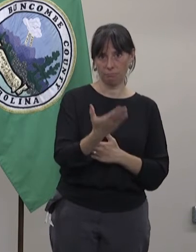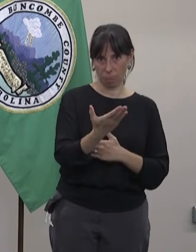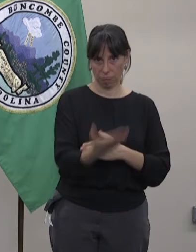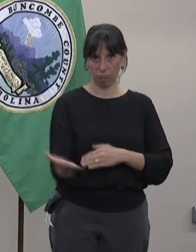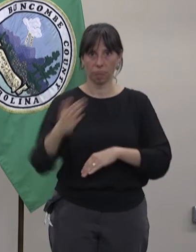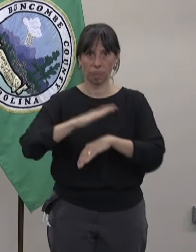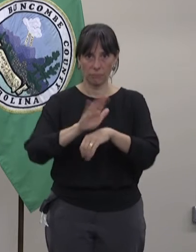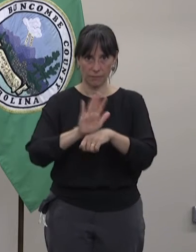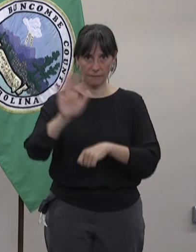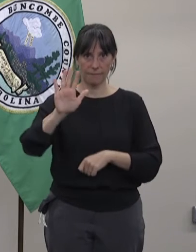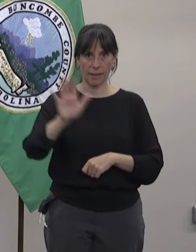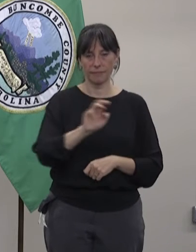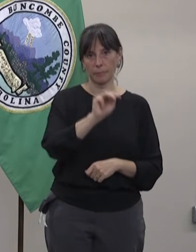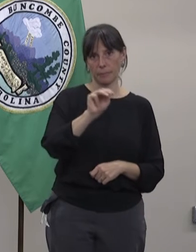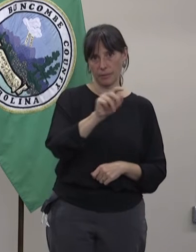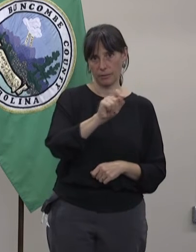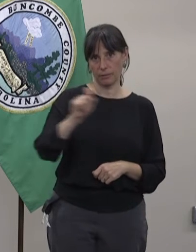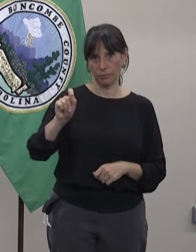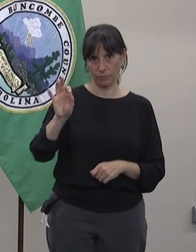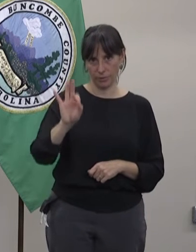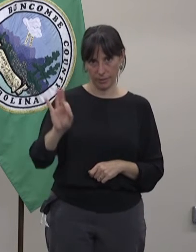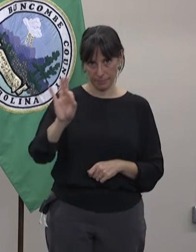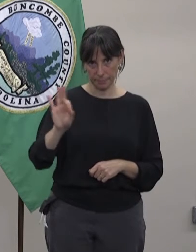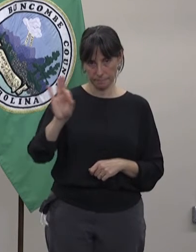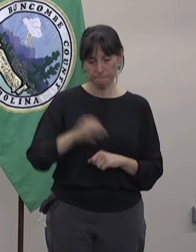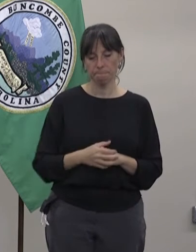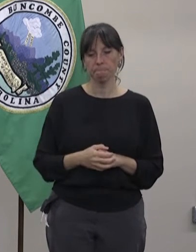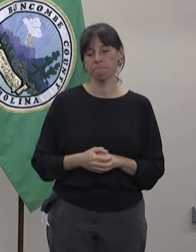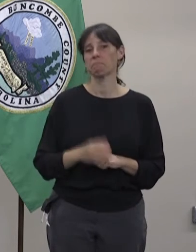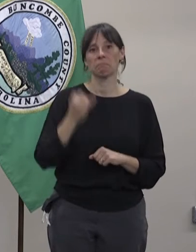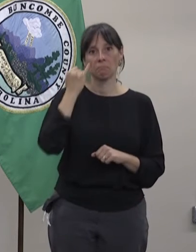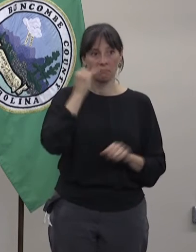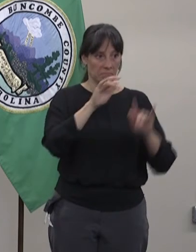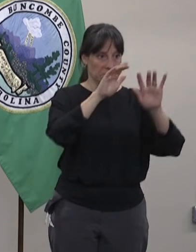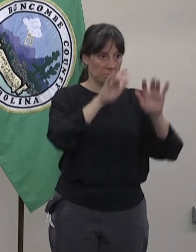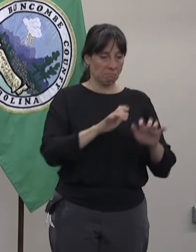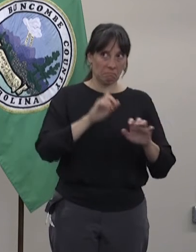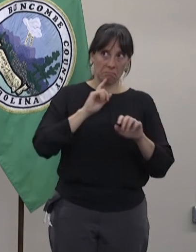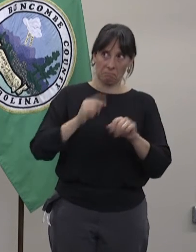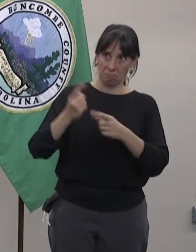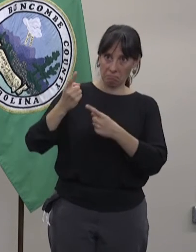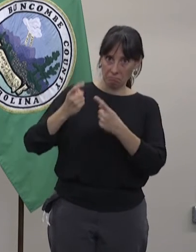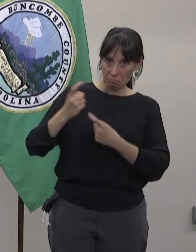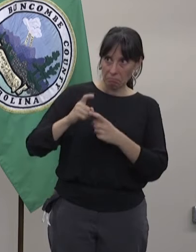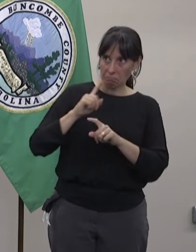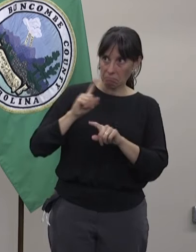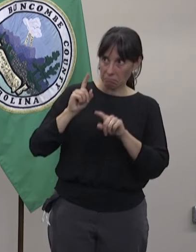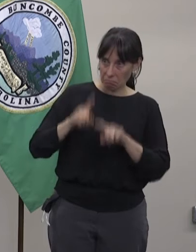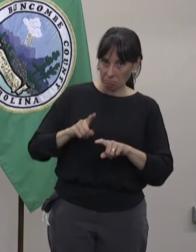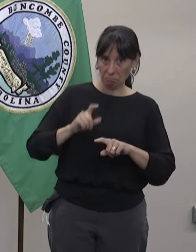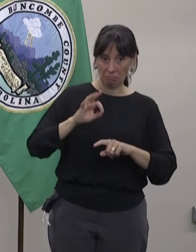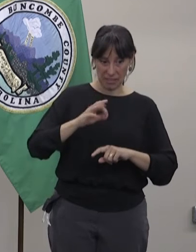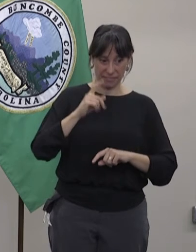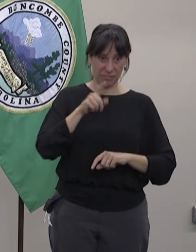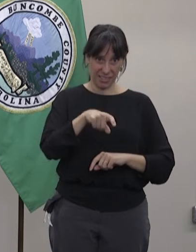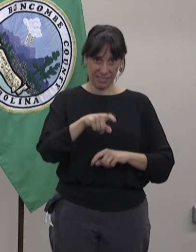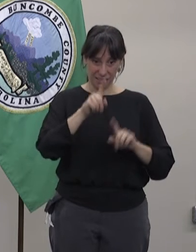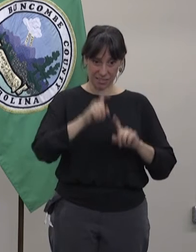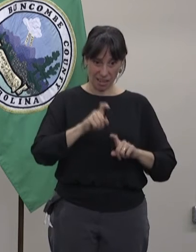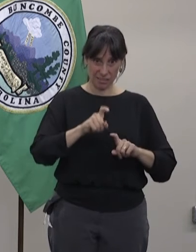8284190095 de 8 y media a 5 de lunes a viernes. Si tú,